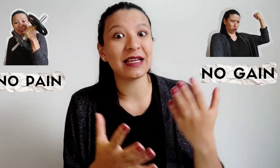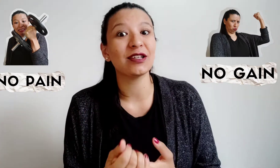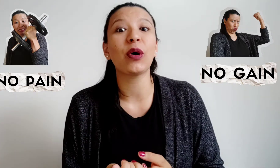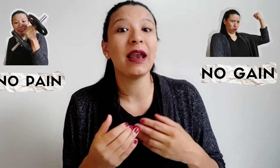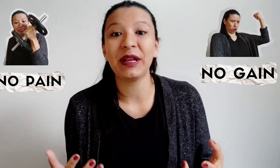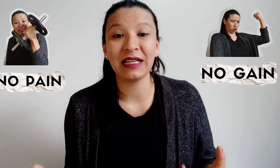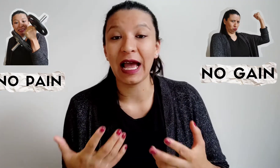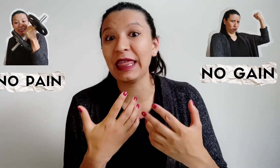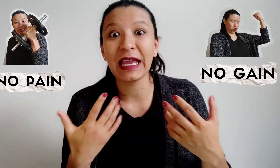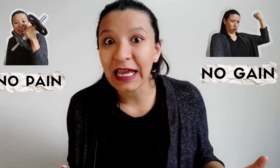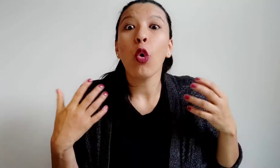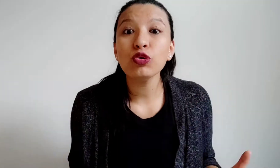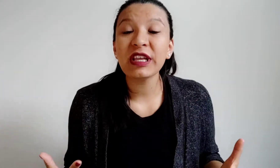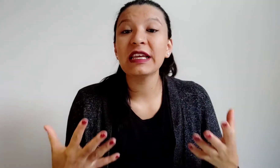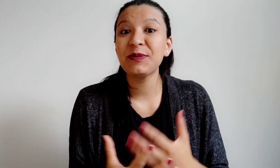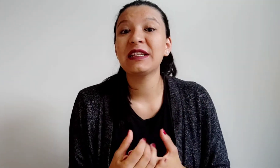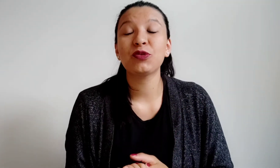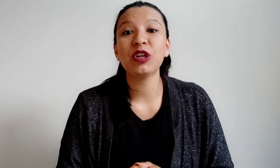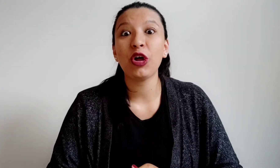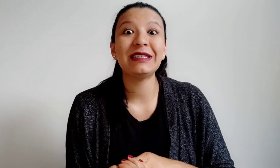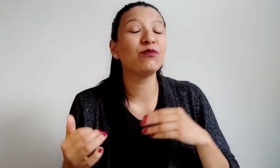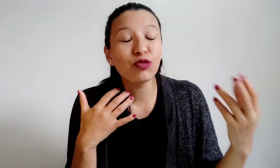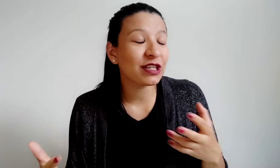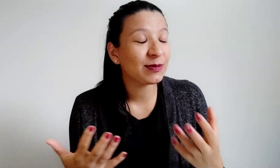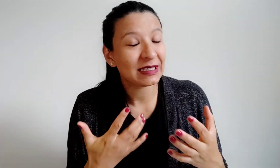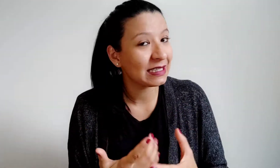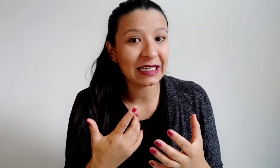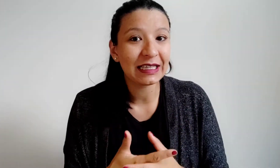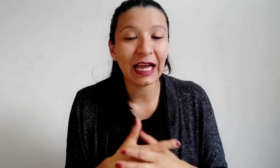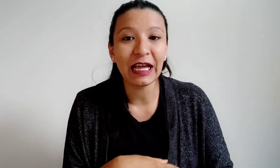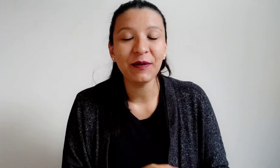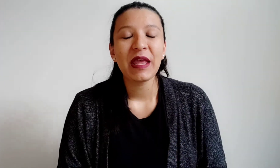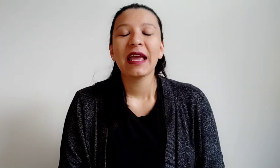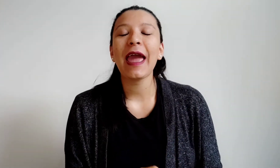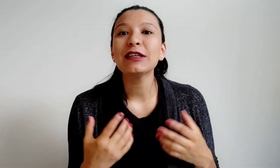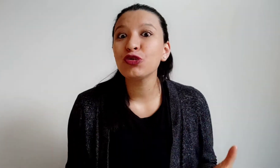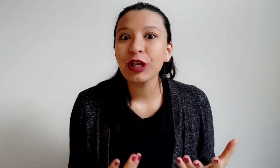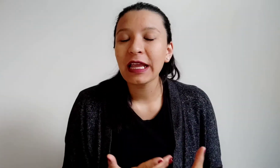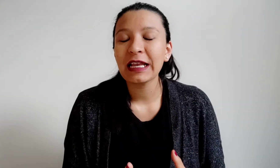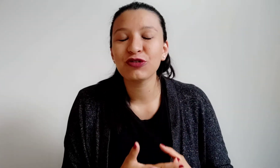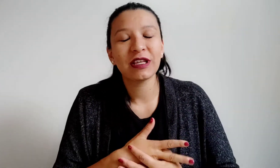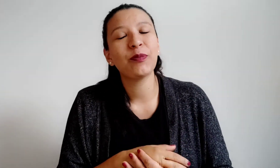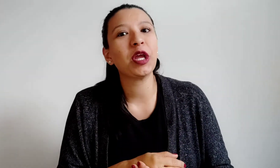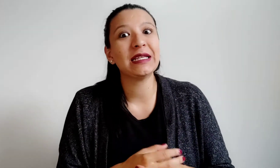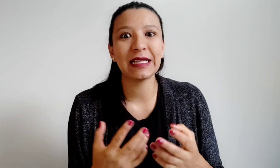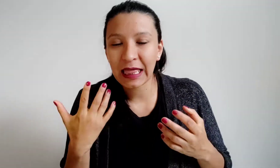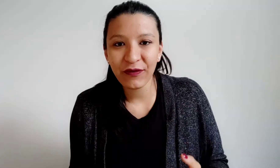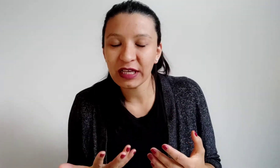caso al aprendizaje de inglés. Ustedes me han escuchado decir muchas veces en este canal que estudiar inglés no tiene por qué ser difícil